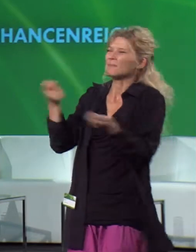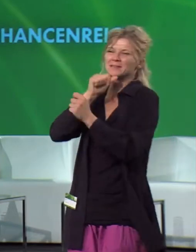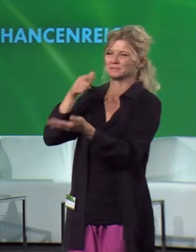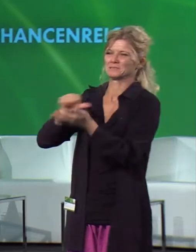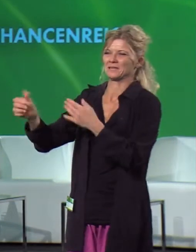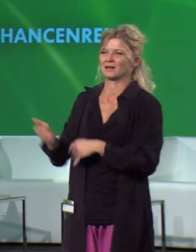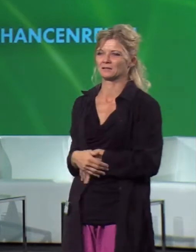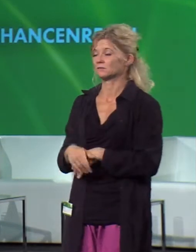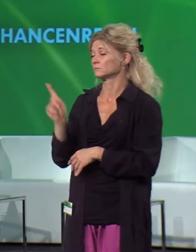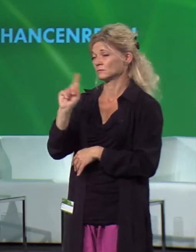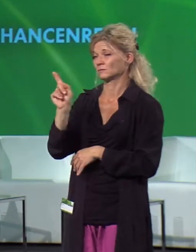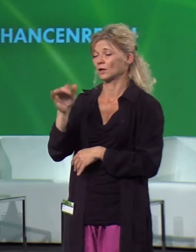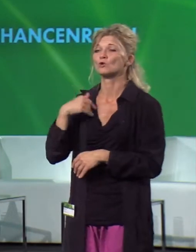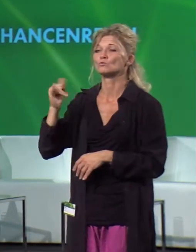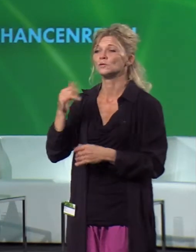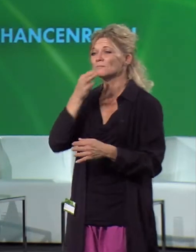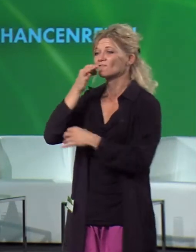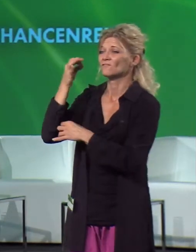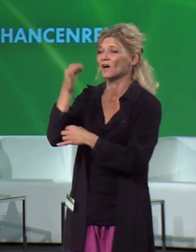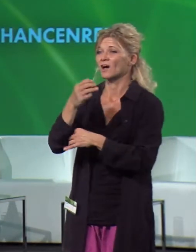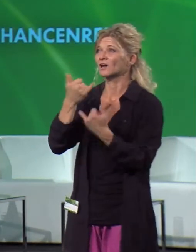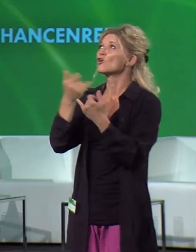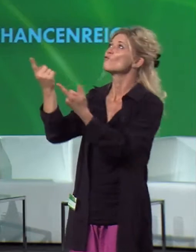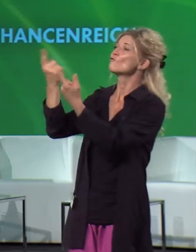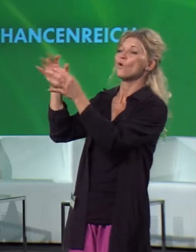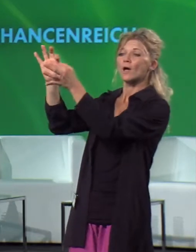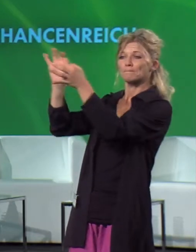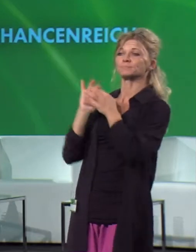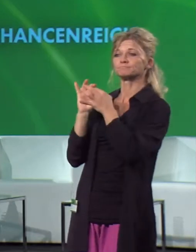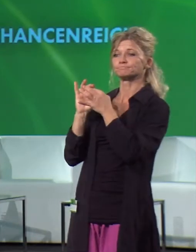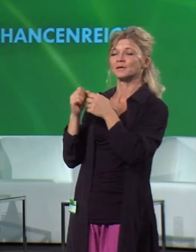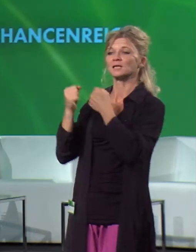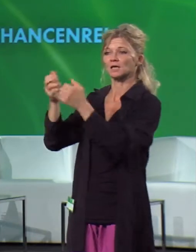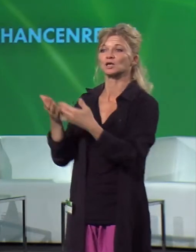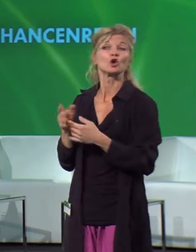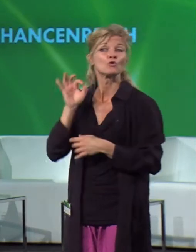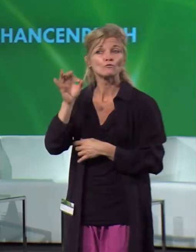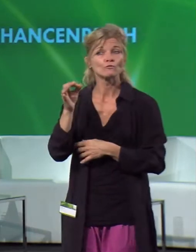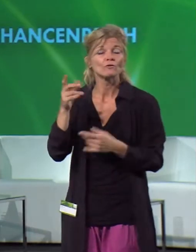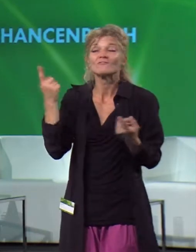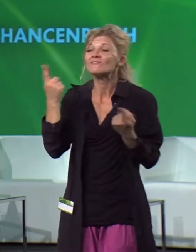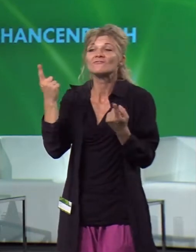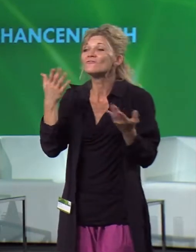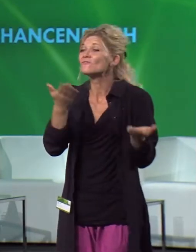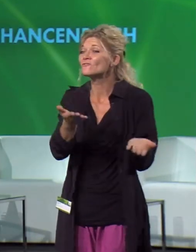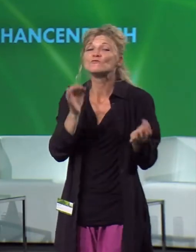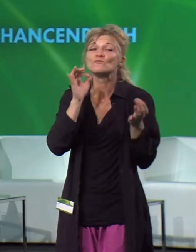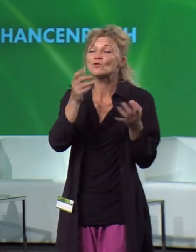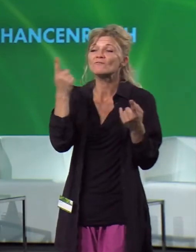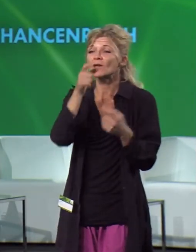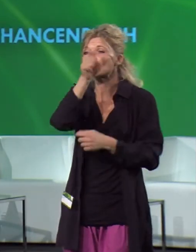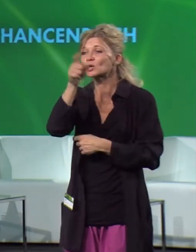Bezugsfrage stellen. Erst dann kann man eine adäquate Antwort geben. Für wen rechnet es sich nicht? Für wen ist es nicht